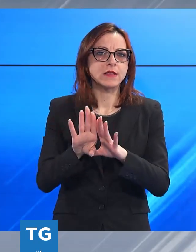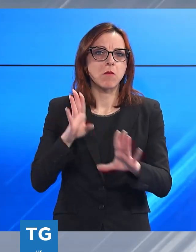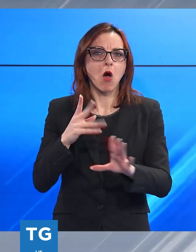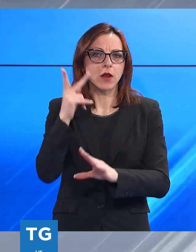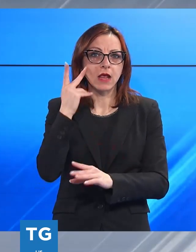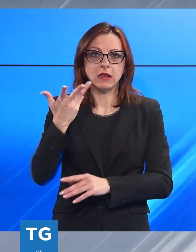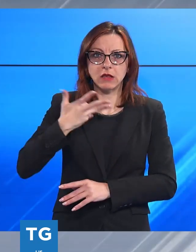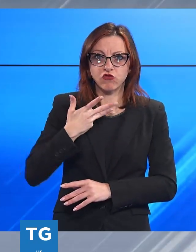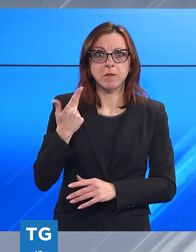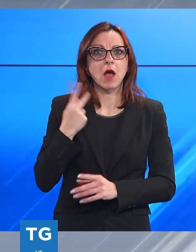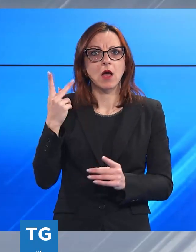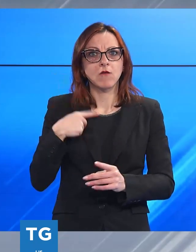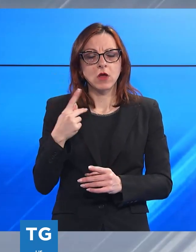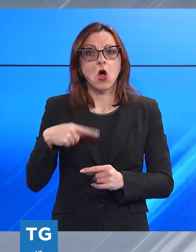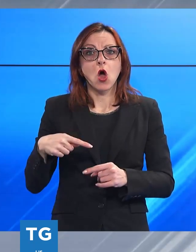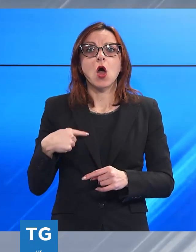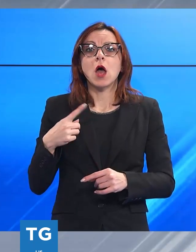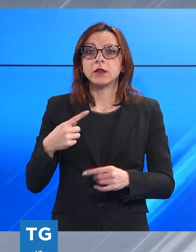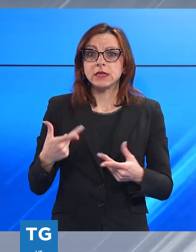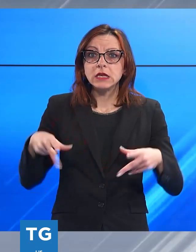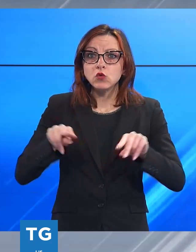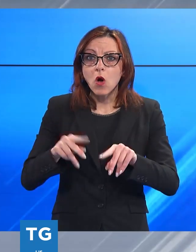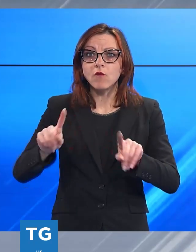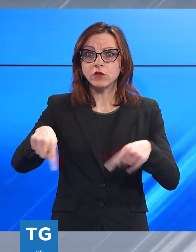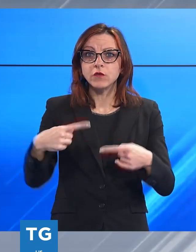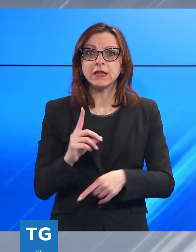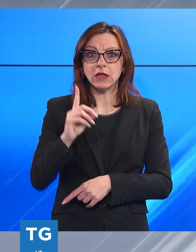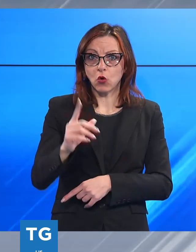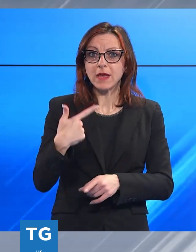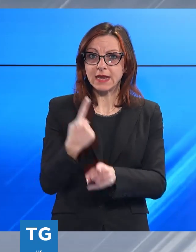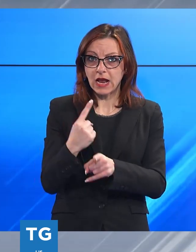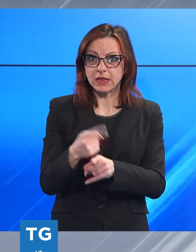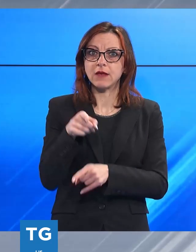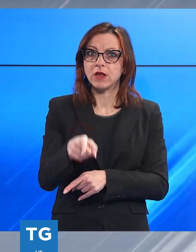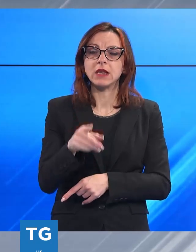contro l'Olbia, i dubbi di Maraia tra infortunati e diffidati.